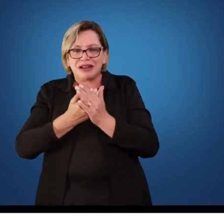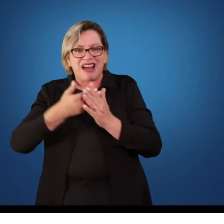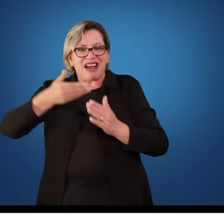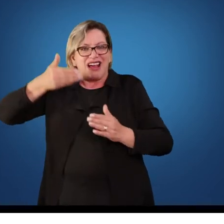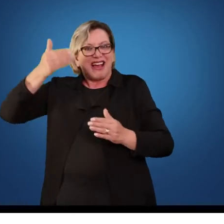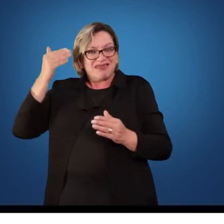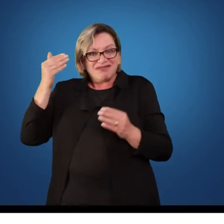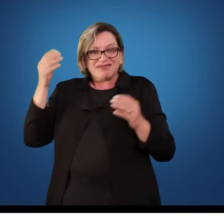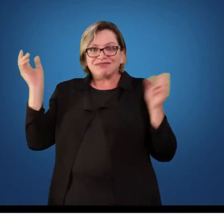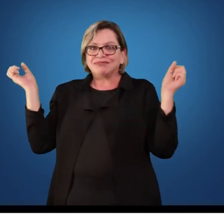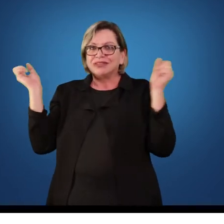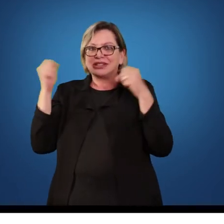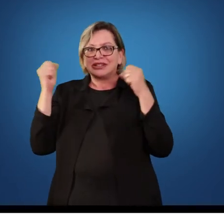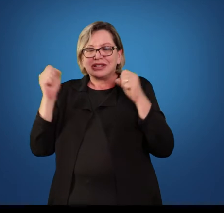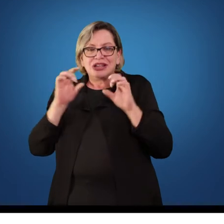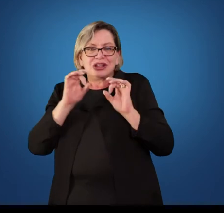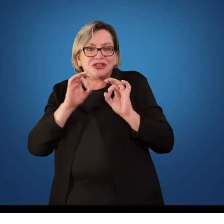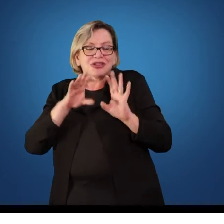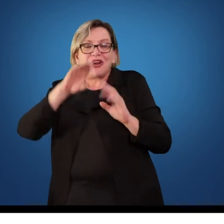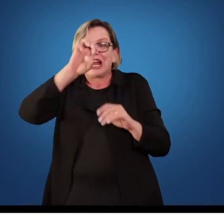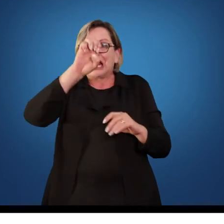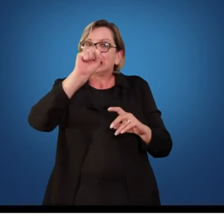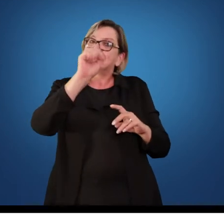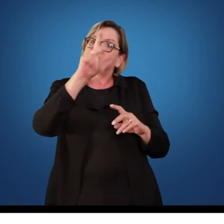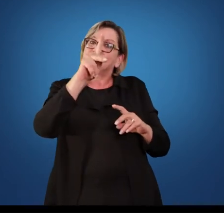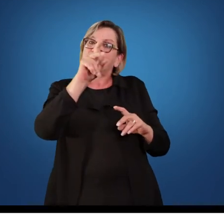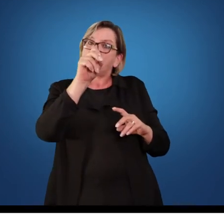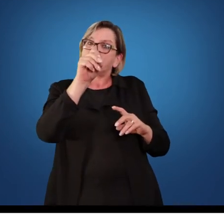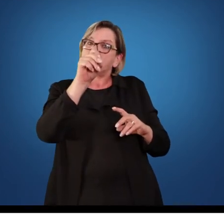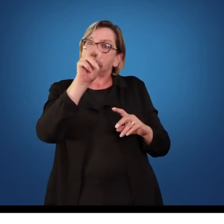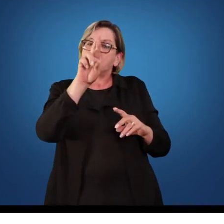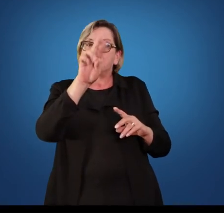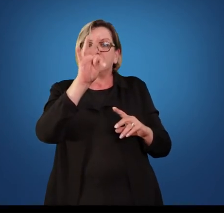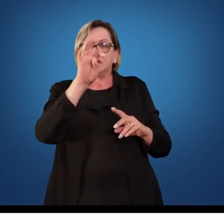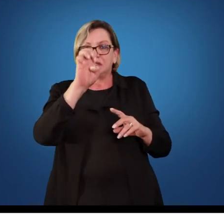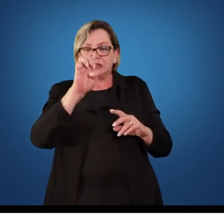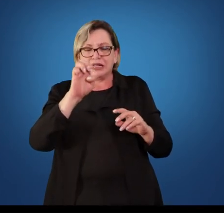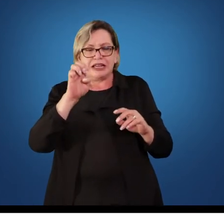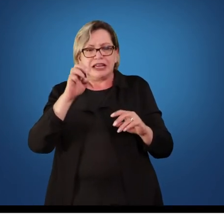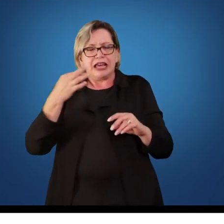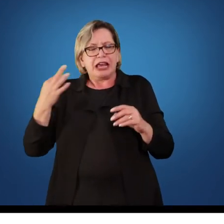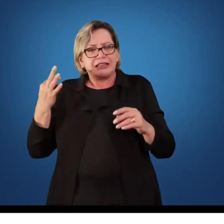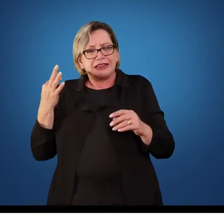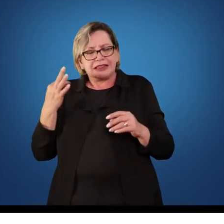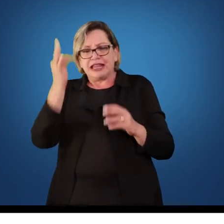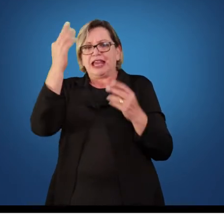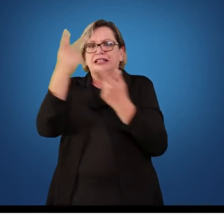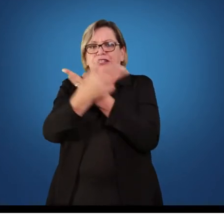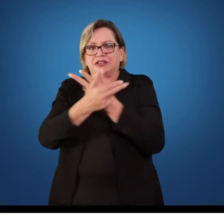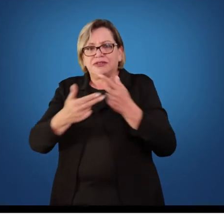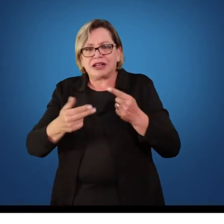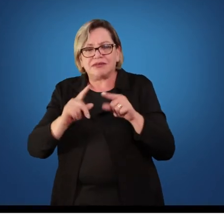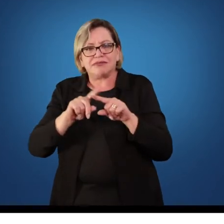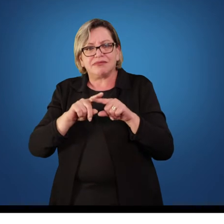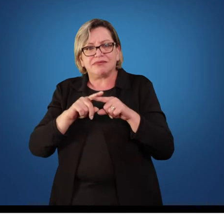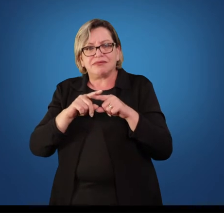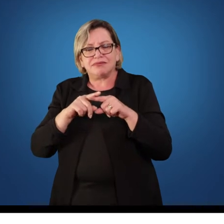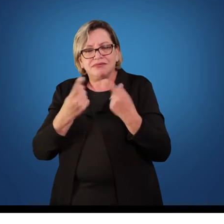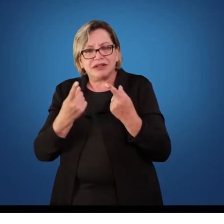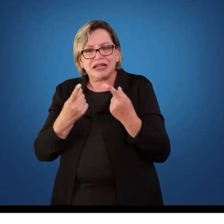voltada ao rendimento esportivo, ou mais técnico ou menos técnico, mas o nosso foco era o esporte, tanto